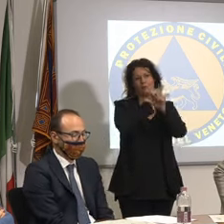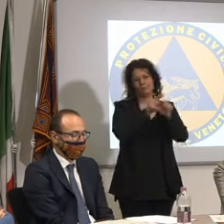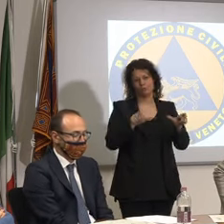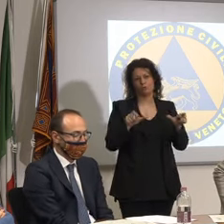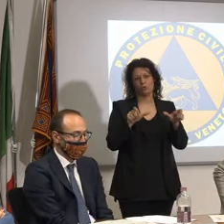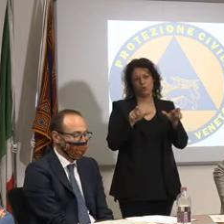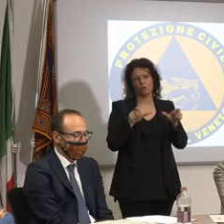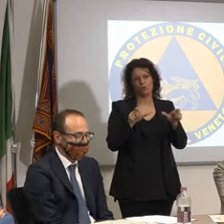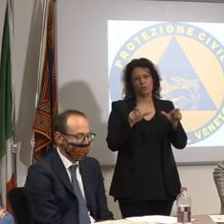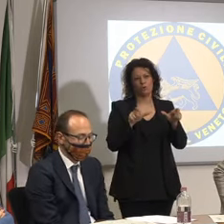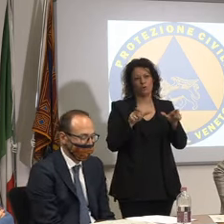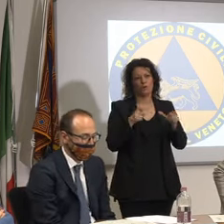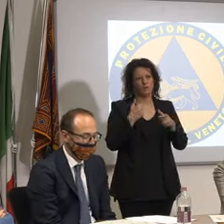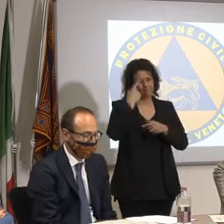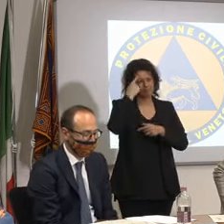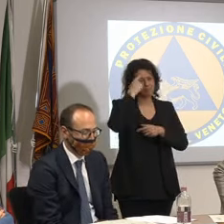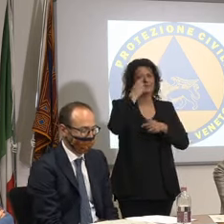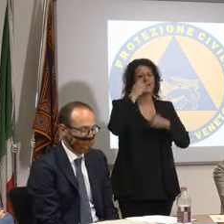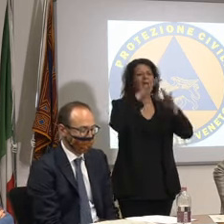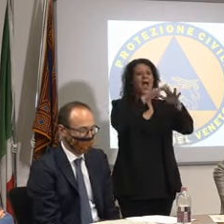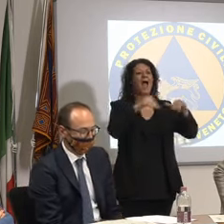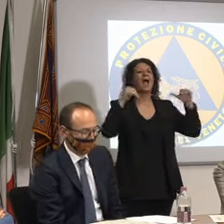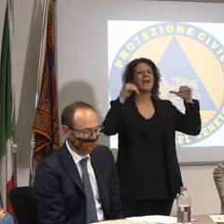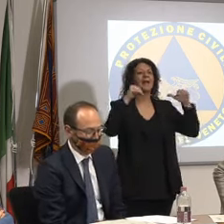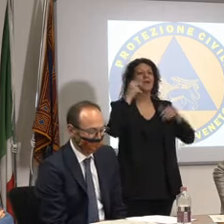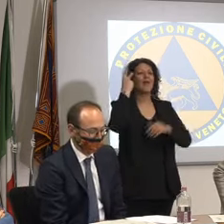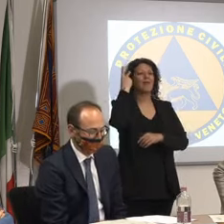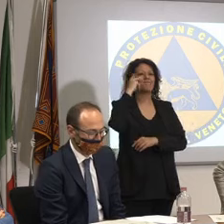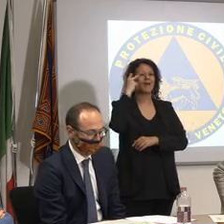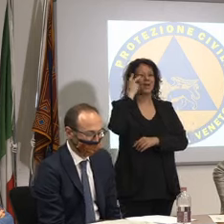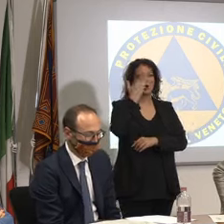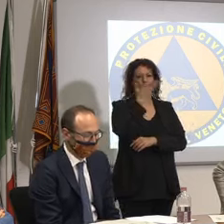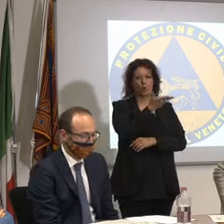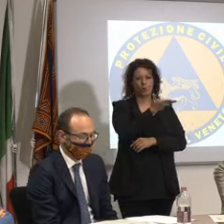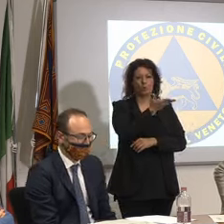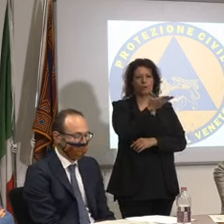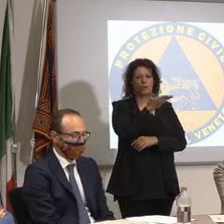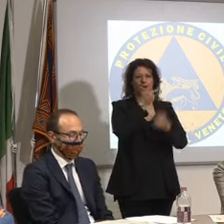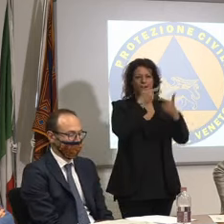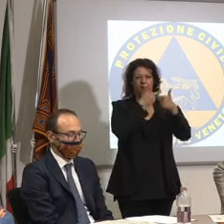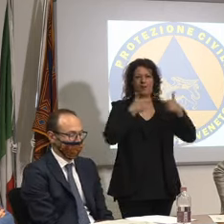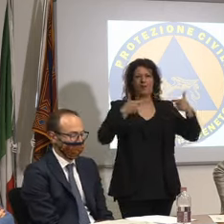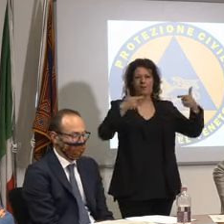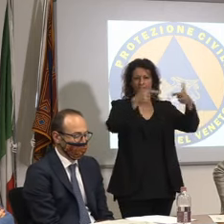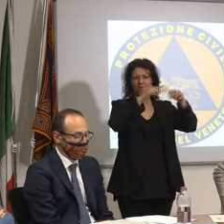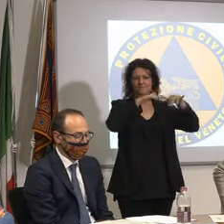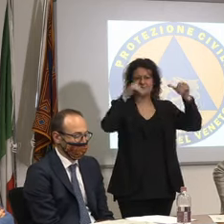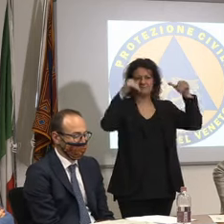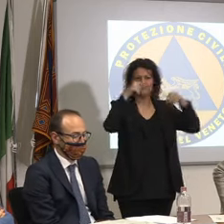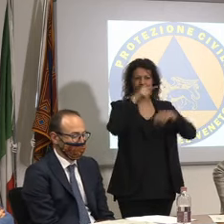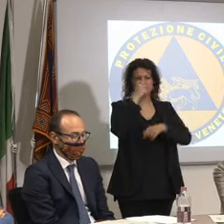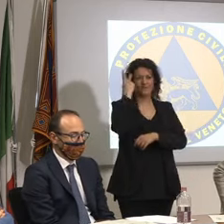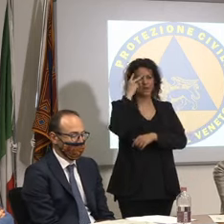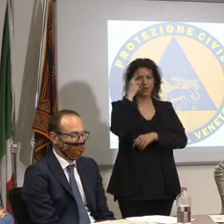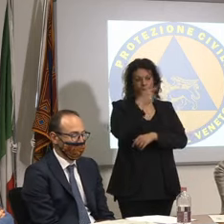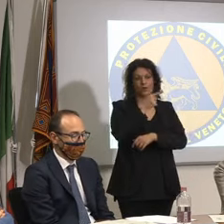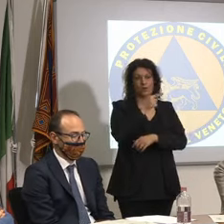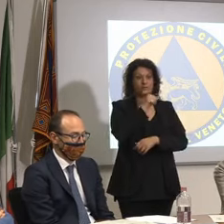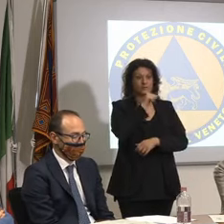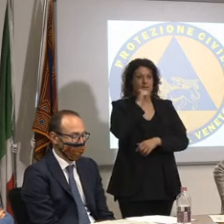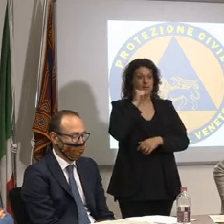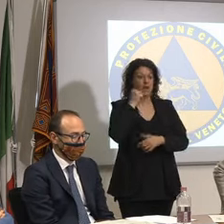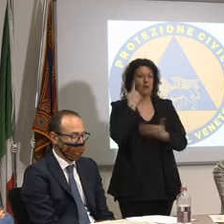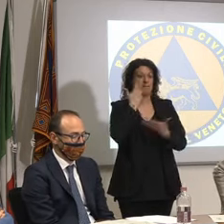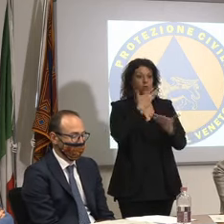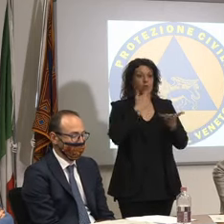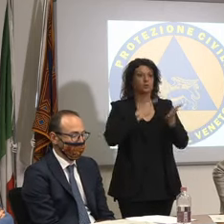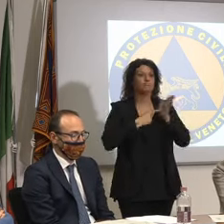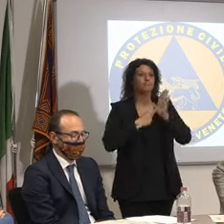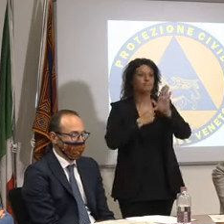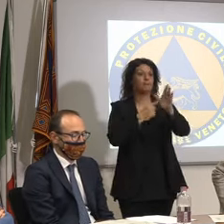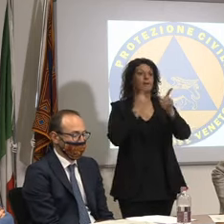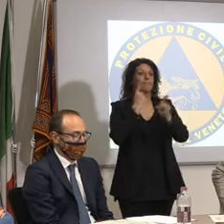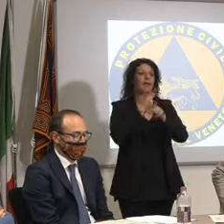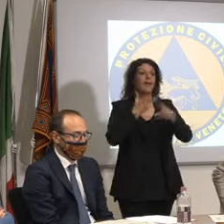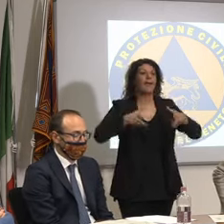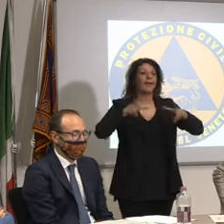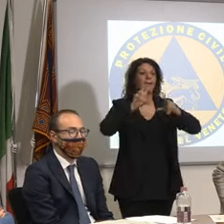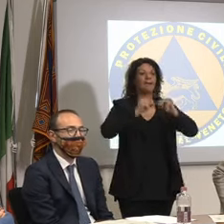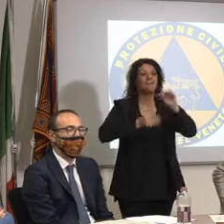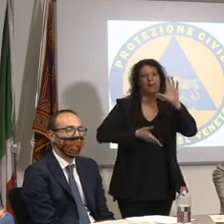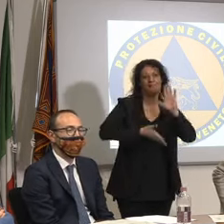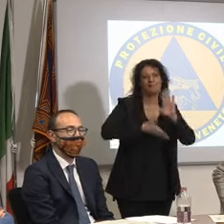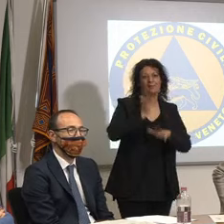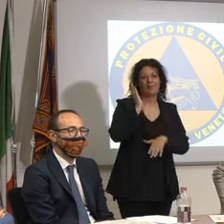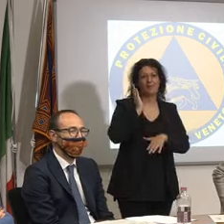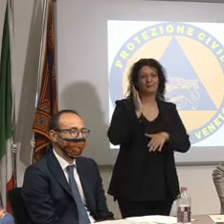verona sulla quale vogliamo prenderci questo impegno per dare anche un bel segnale di ripartenza con questi dati lo si può fare sempre